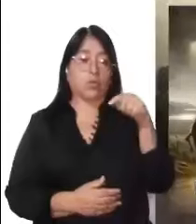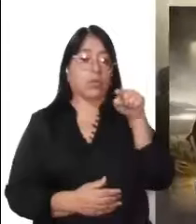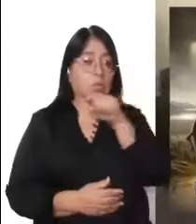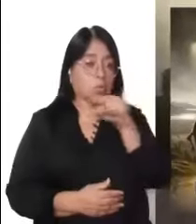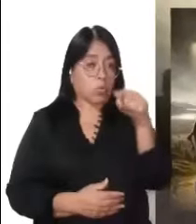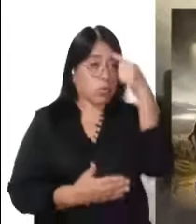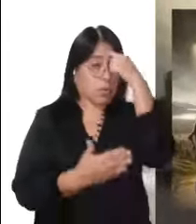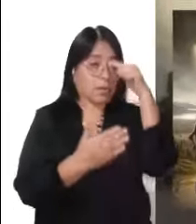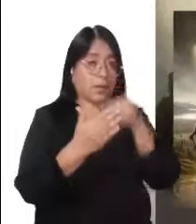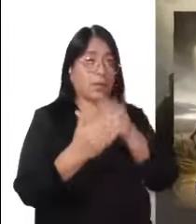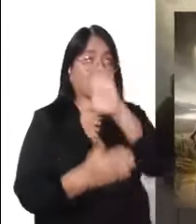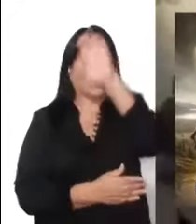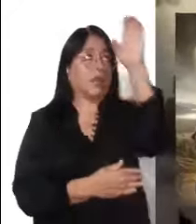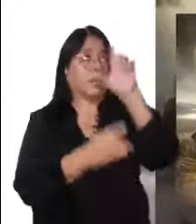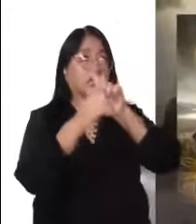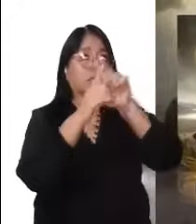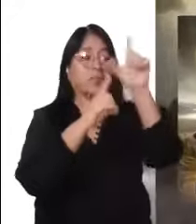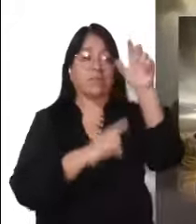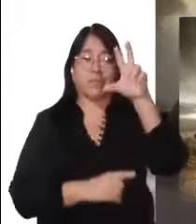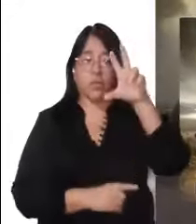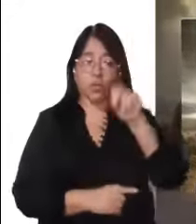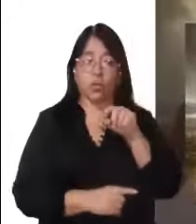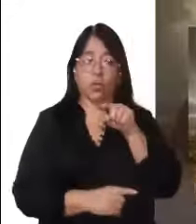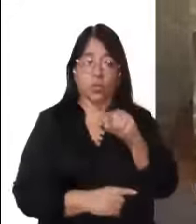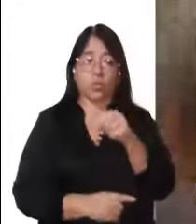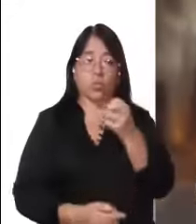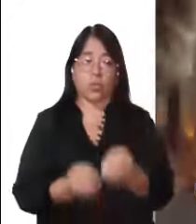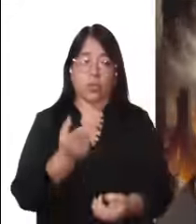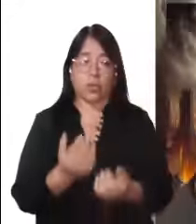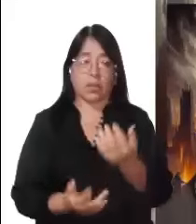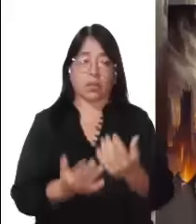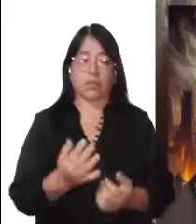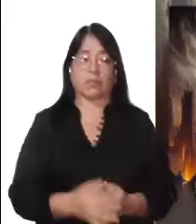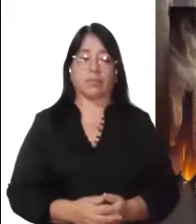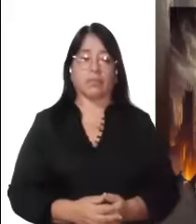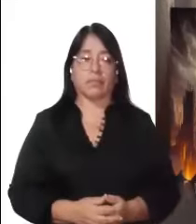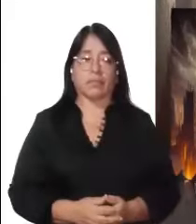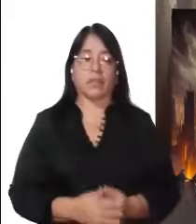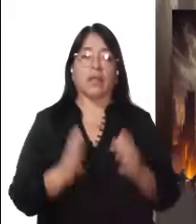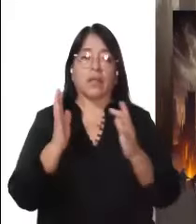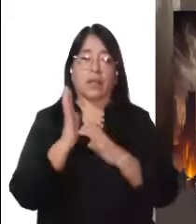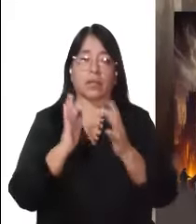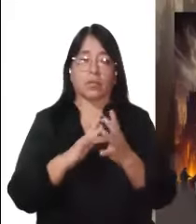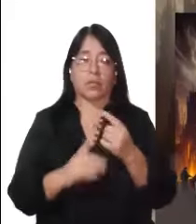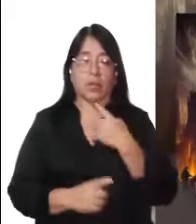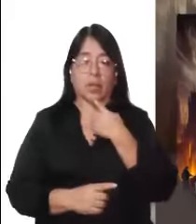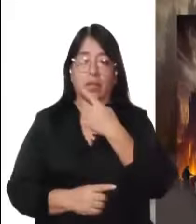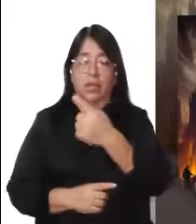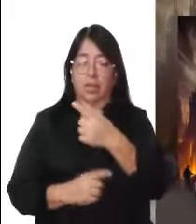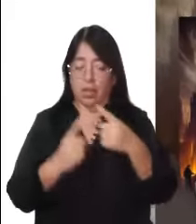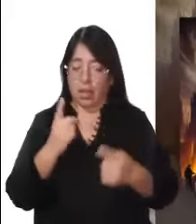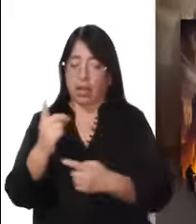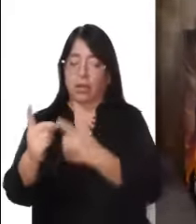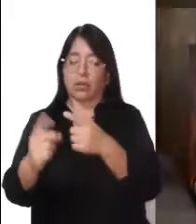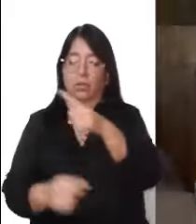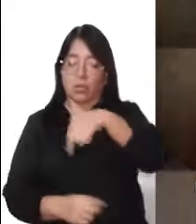¿crees que serás encumbrada hasta el cielo? No, serás precipitada en el abismo. Luego Jesús dijo a